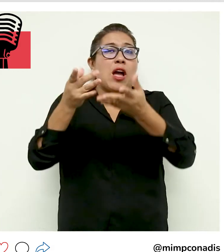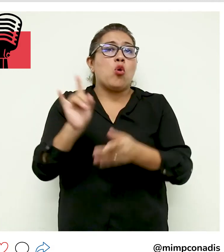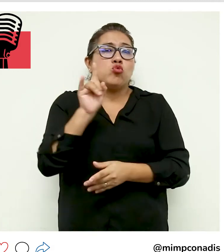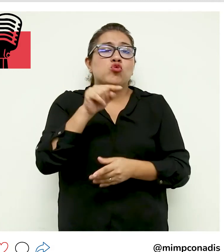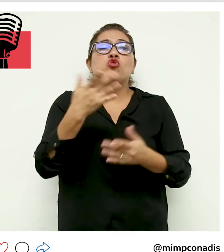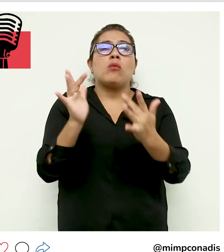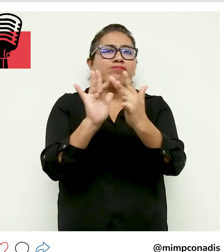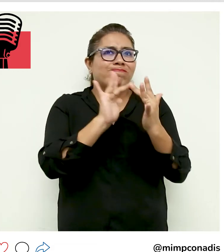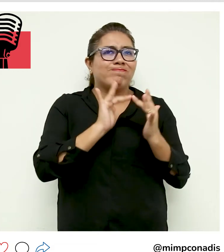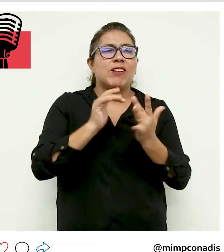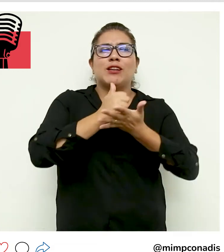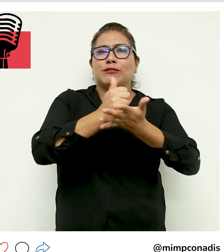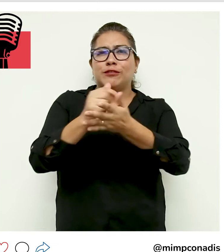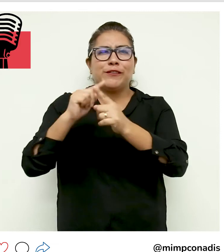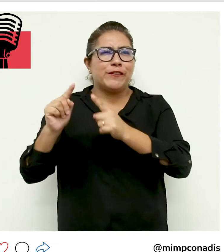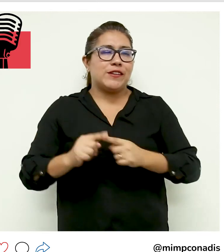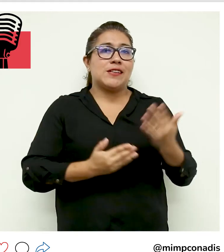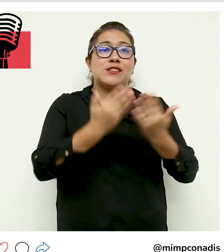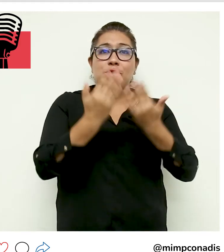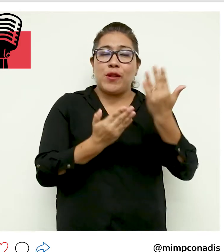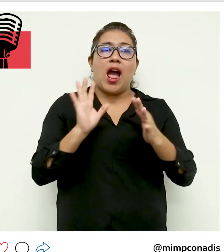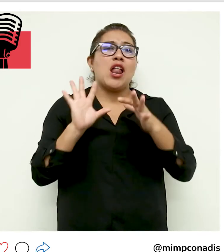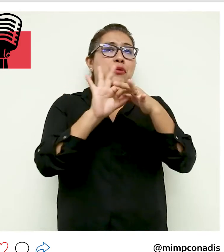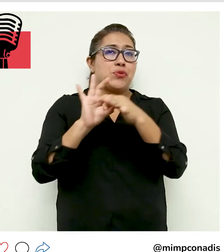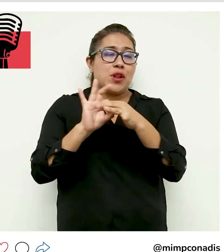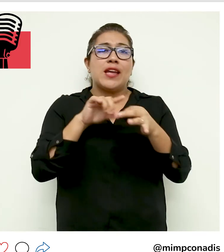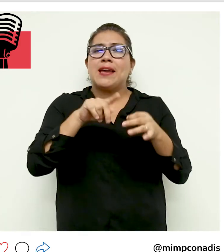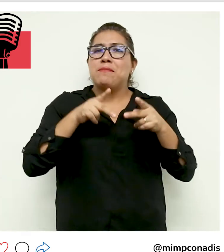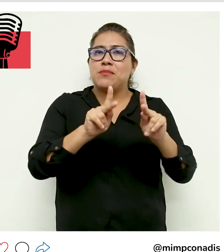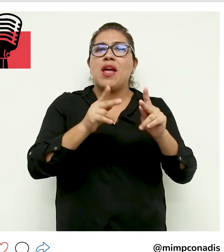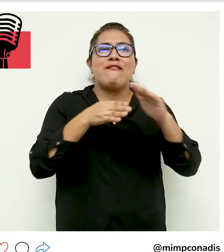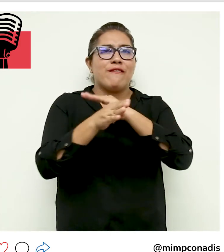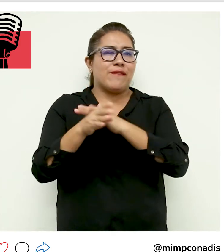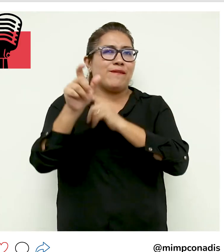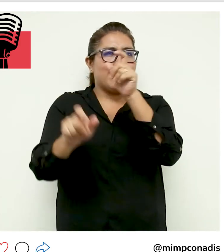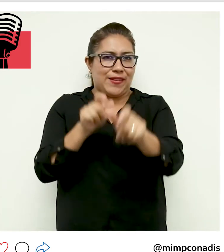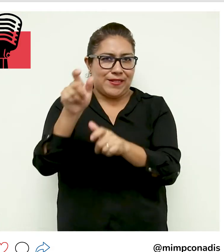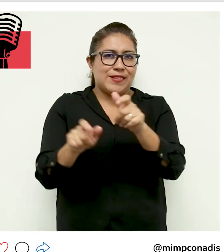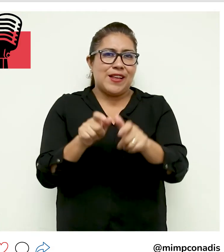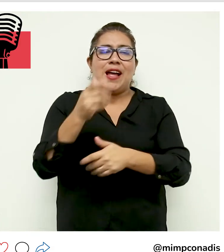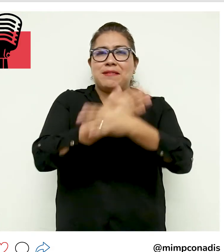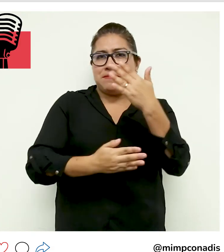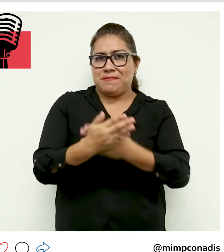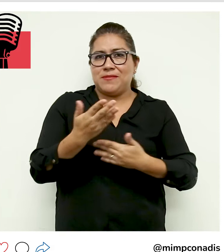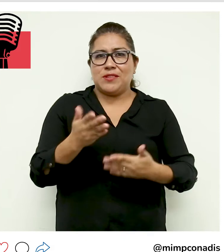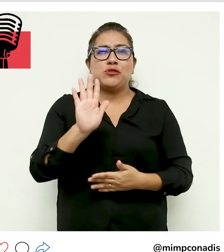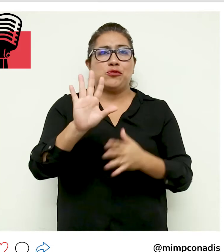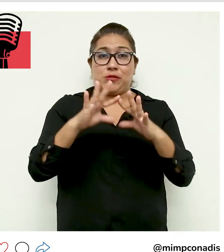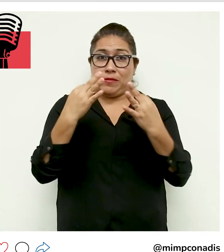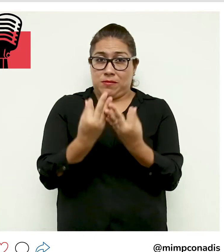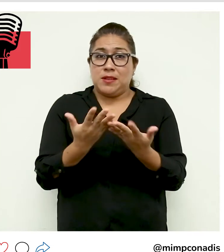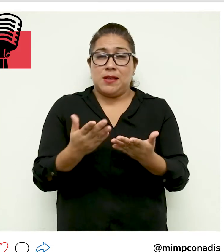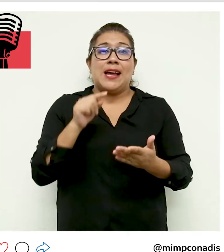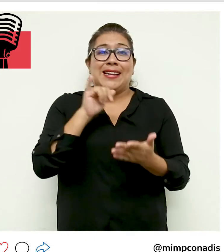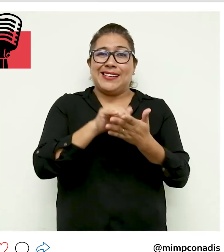de la Red Alivia Perú, la implementación de diversas acciones articuladas que permiten el acceso de personas con discapacidad